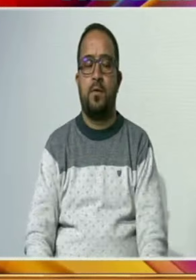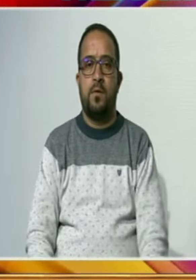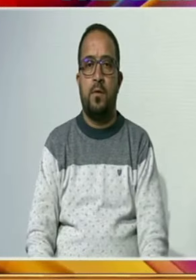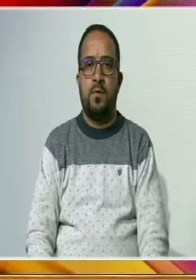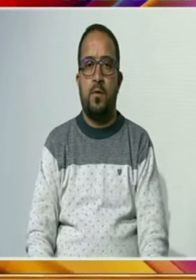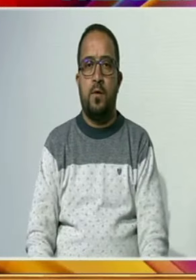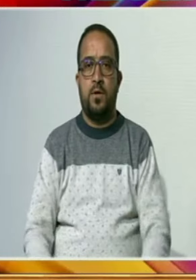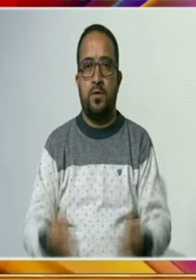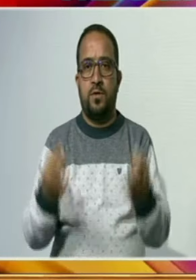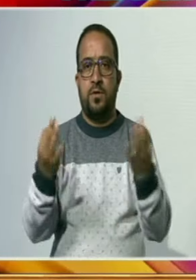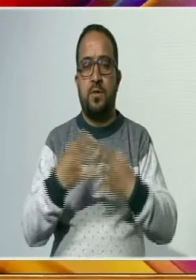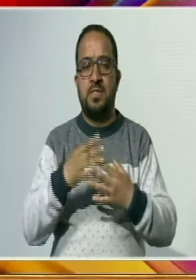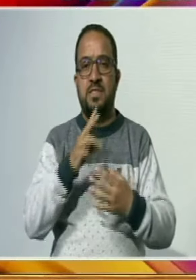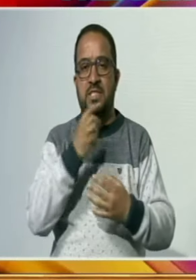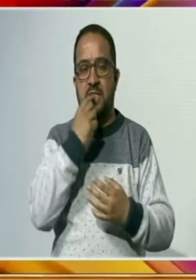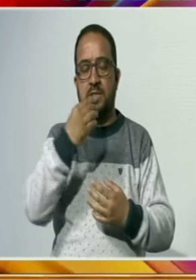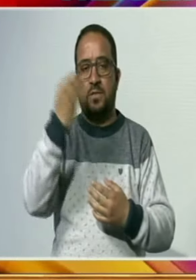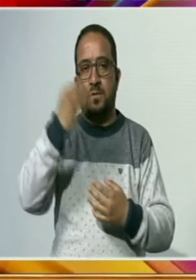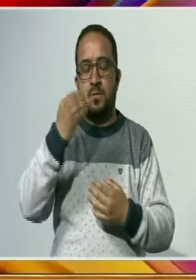تازہ برباری ہوئی